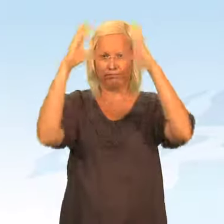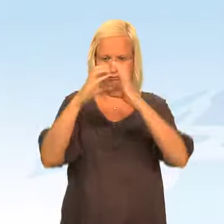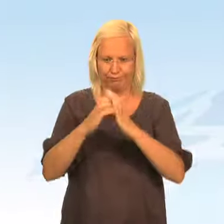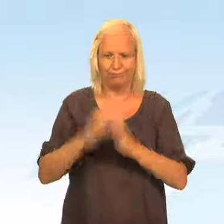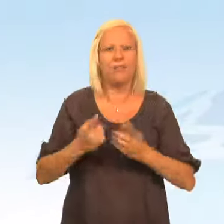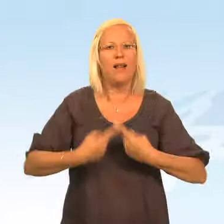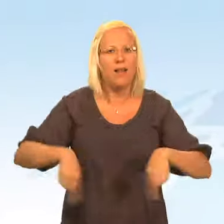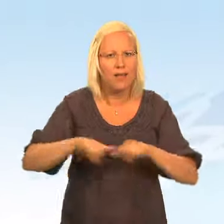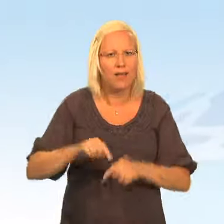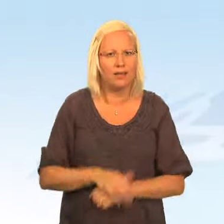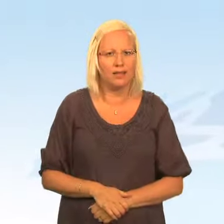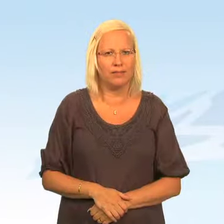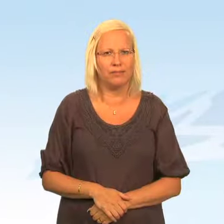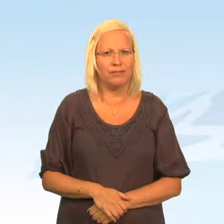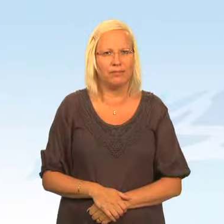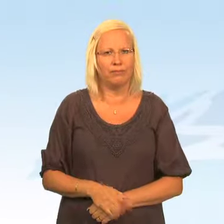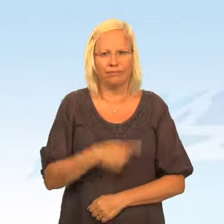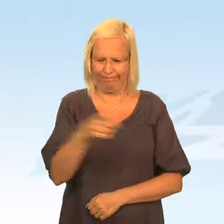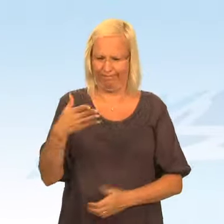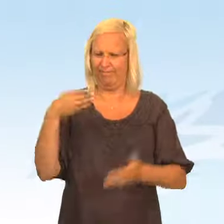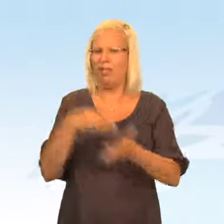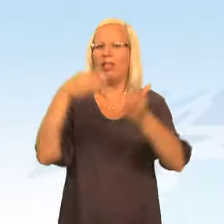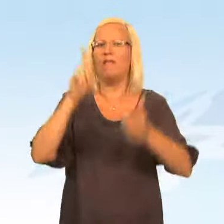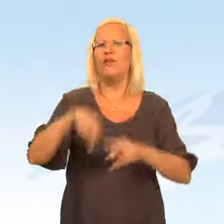Så att inte länsgränserna sätter stopp för utredningar.